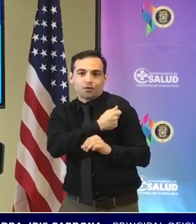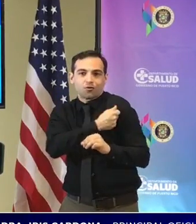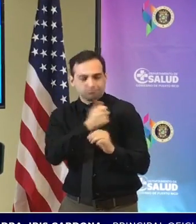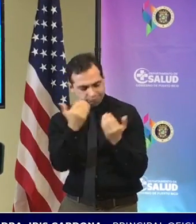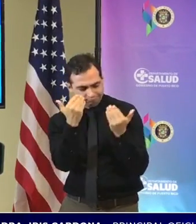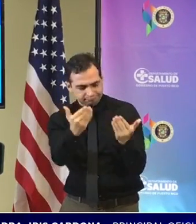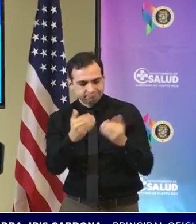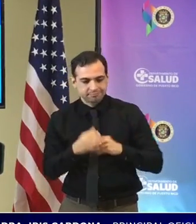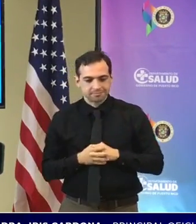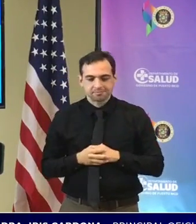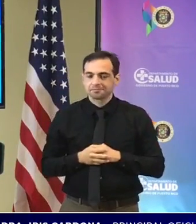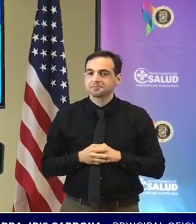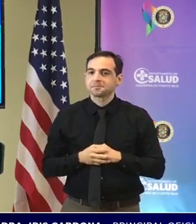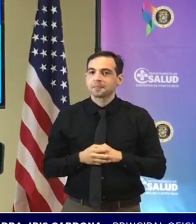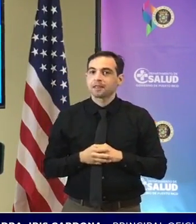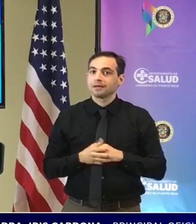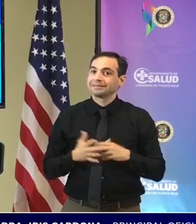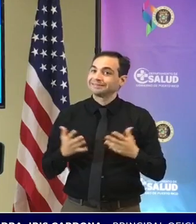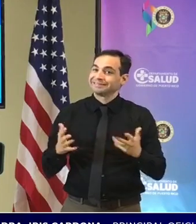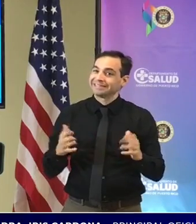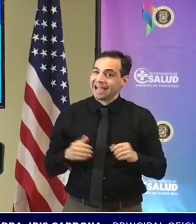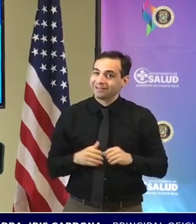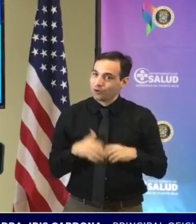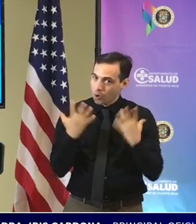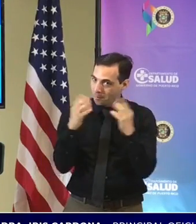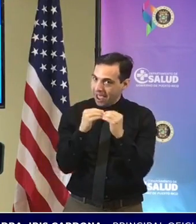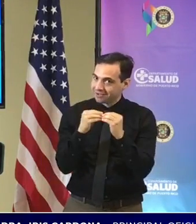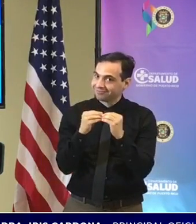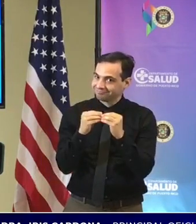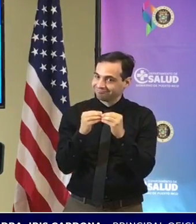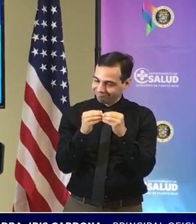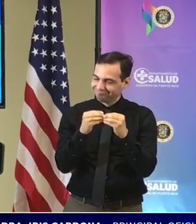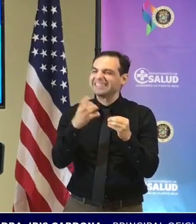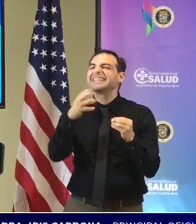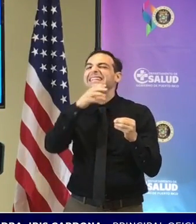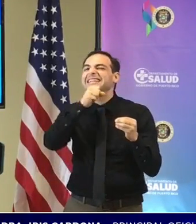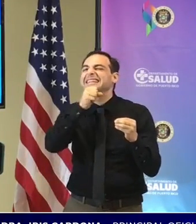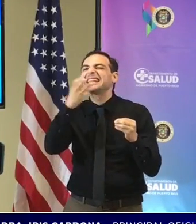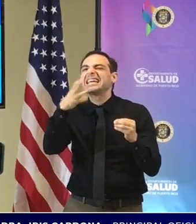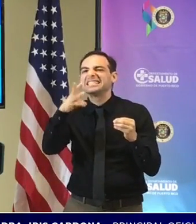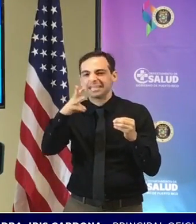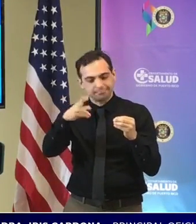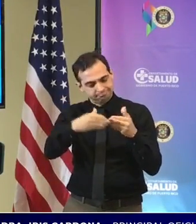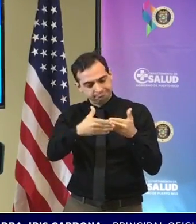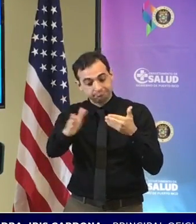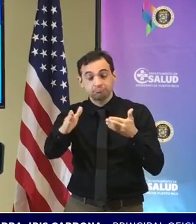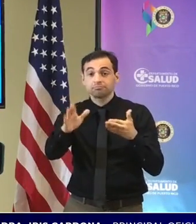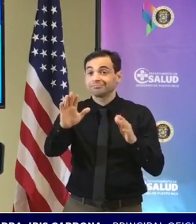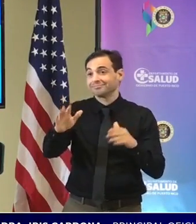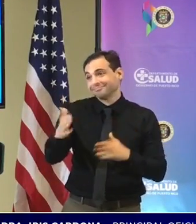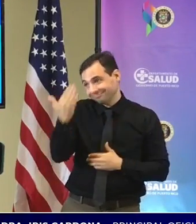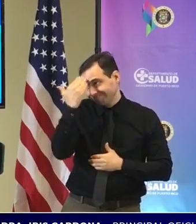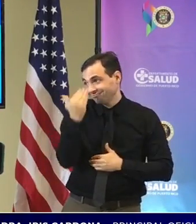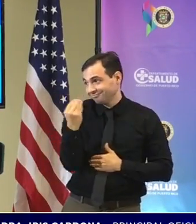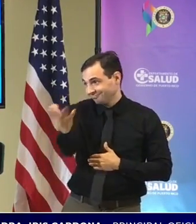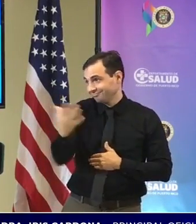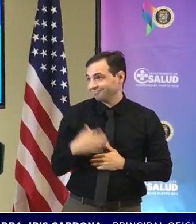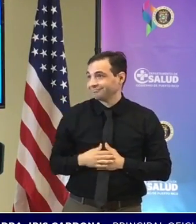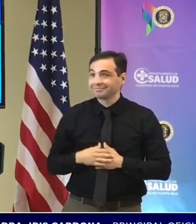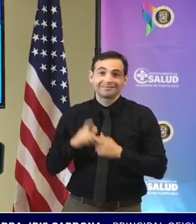como se llama fuera de tiempo porque es a partir de los 16 años de edad como ven las cosas cambian día a día